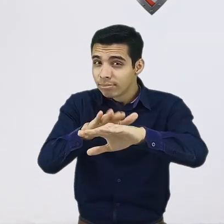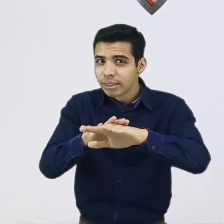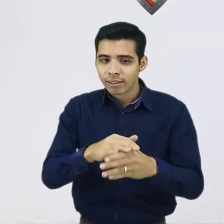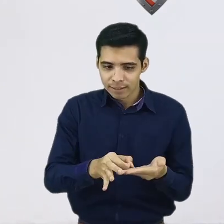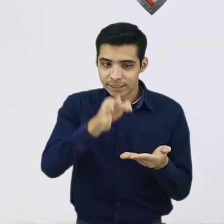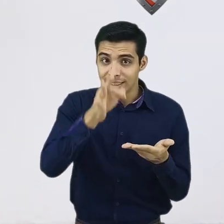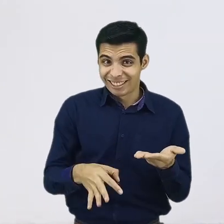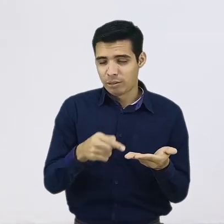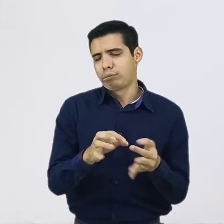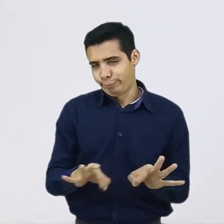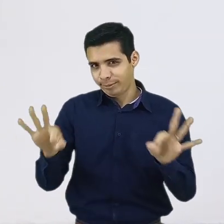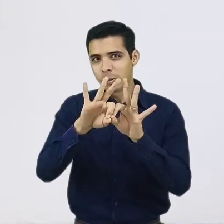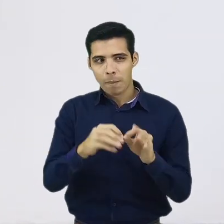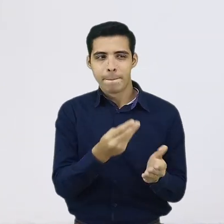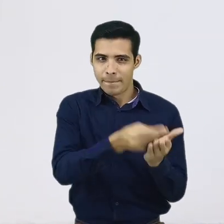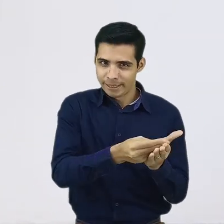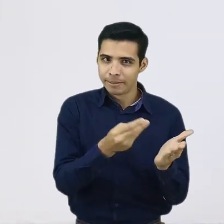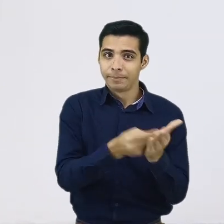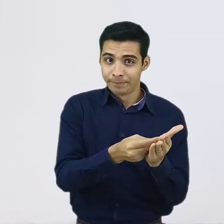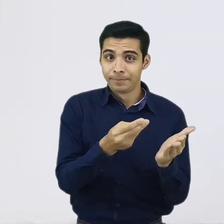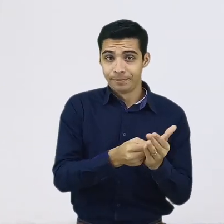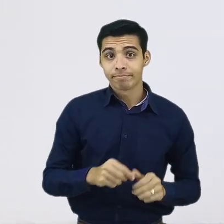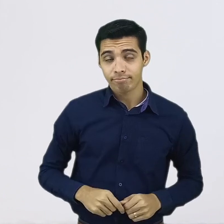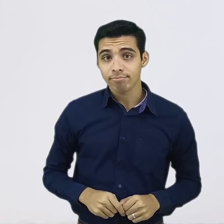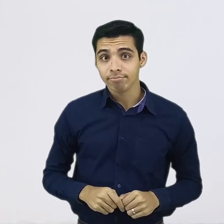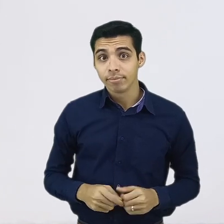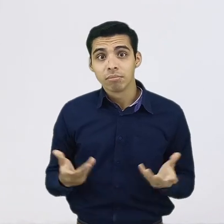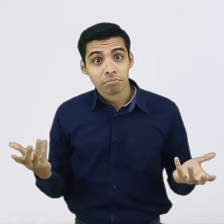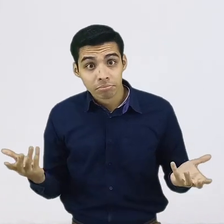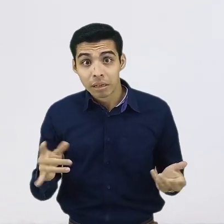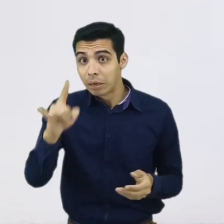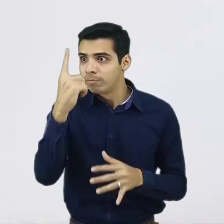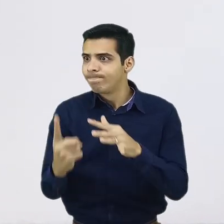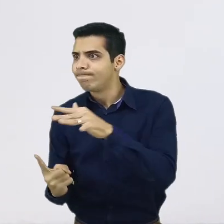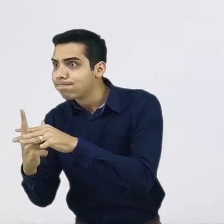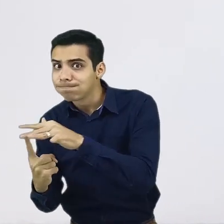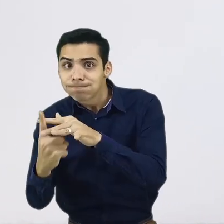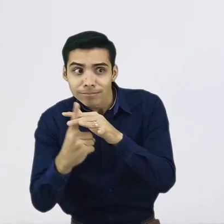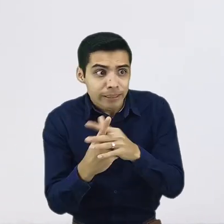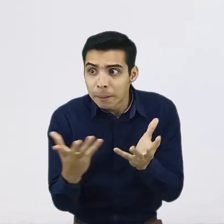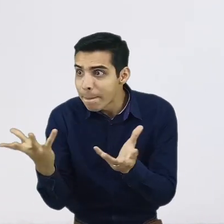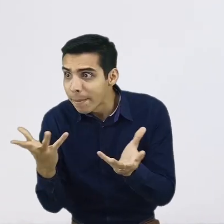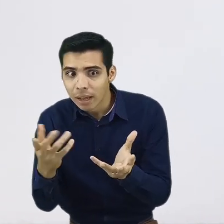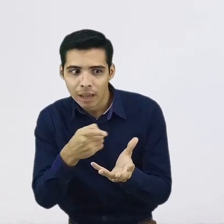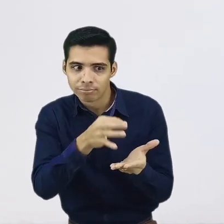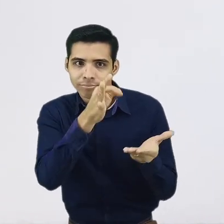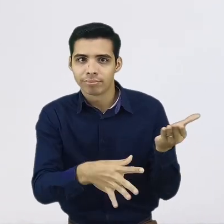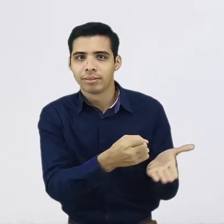y guardas ese dinero sin que tú lo puedas ver. De esta manera, solo en caso de emergencia se va a activar esta póliza y te va a cubrir alguna cosa